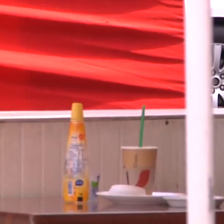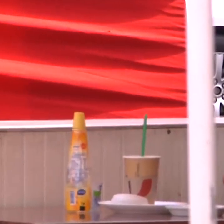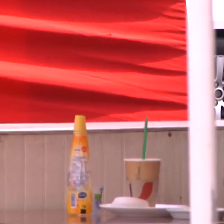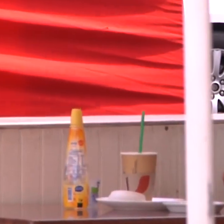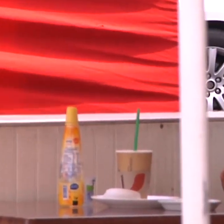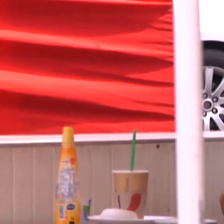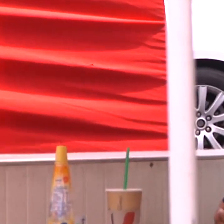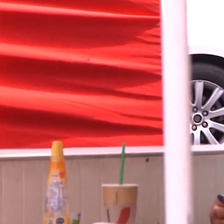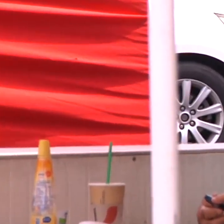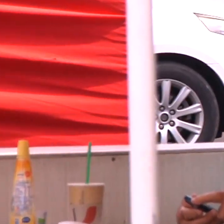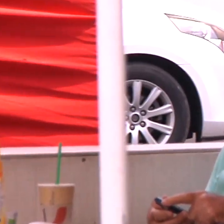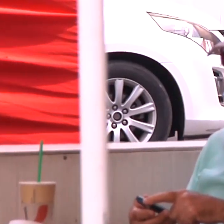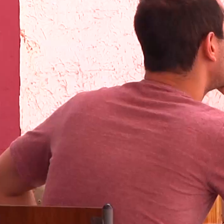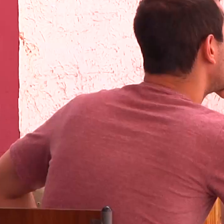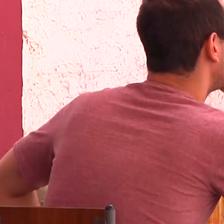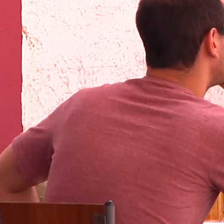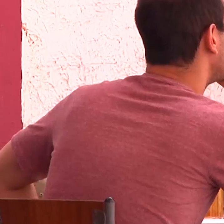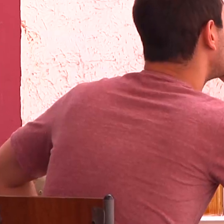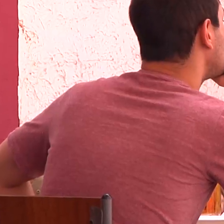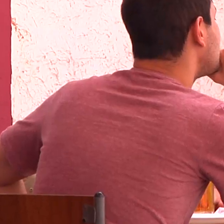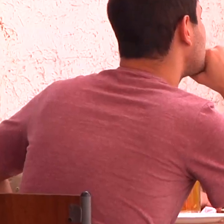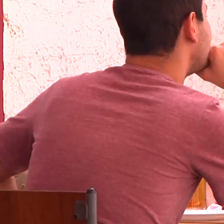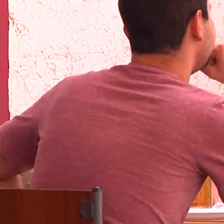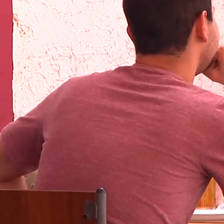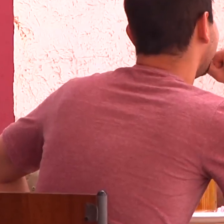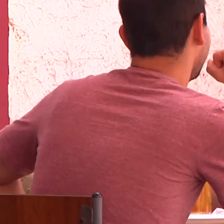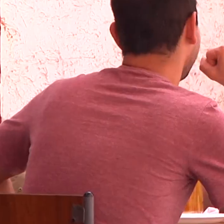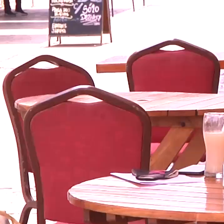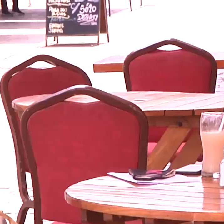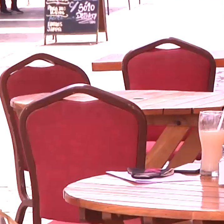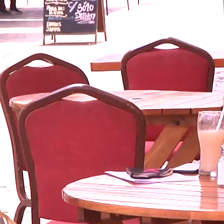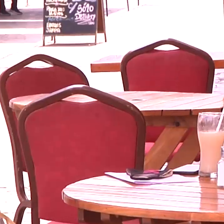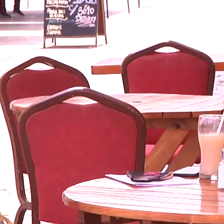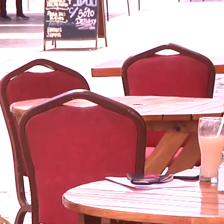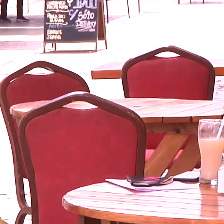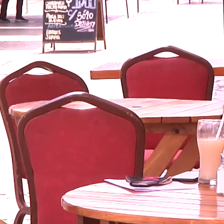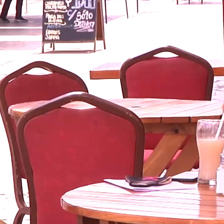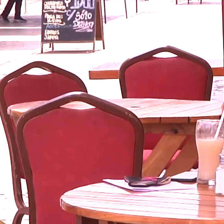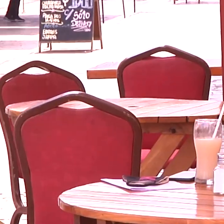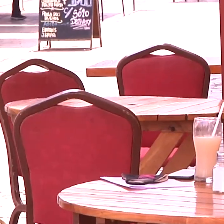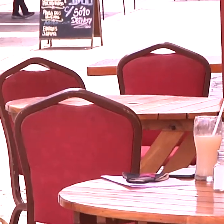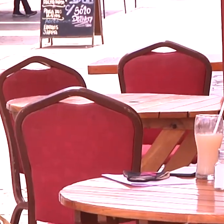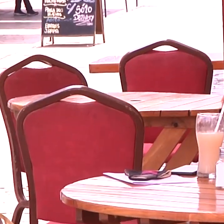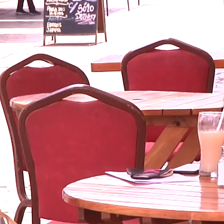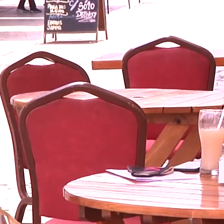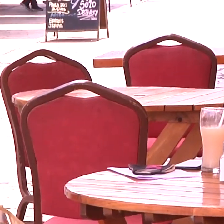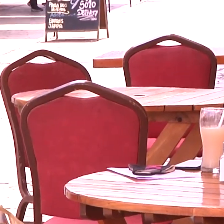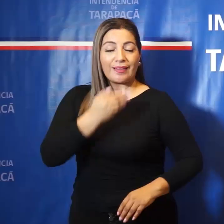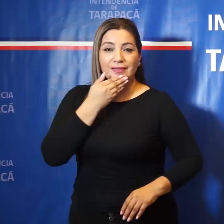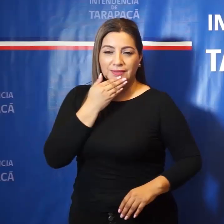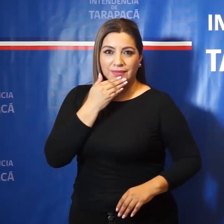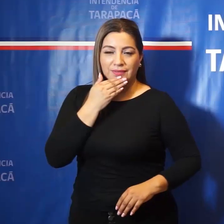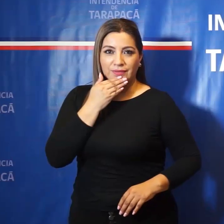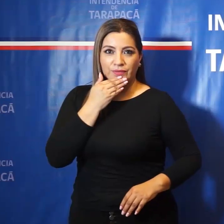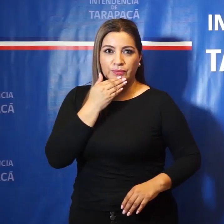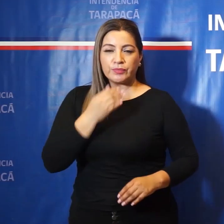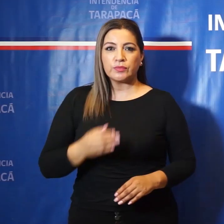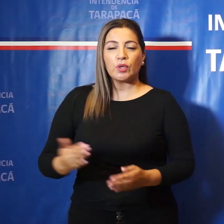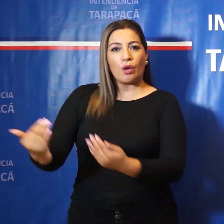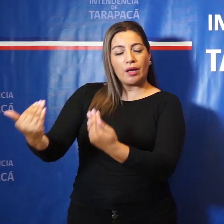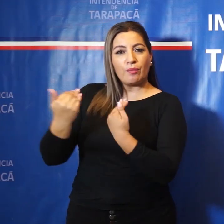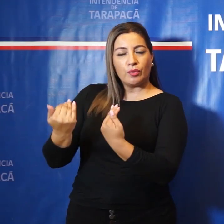Además, el GEDENA comunicó que se controlarán los aforos en los restaurantes y lugares de recreación. También, en cooperación